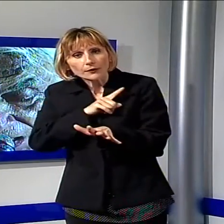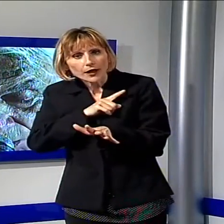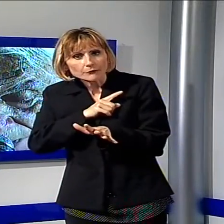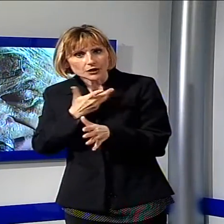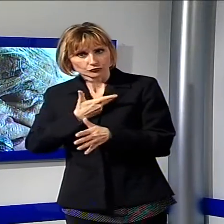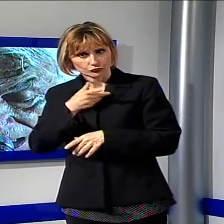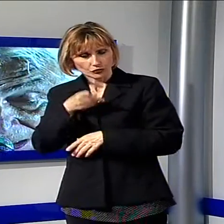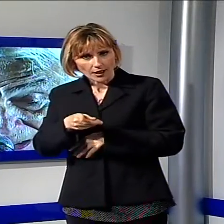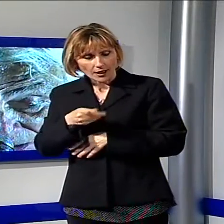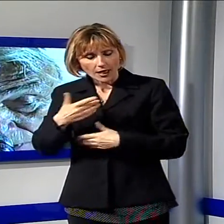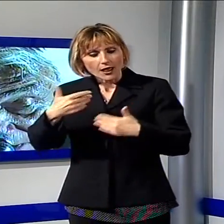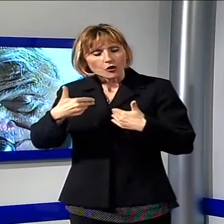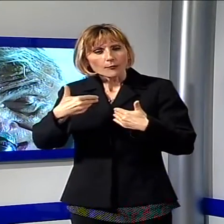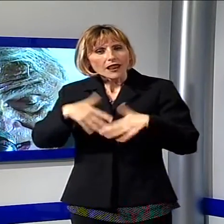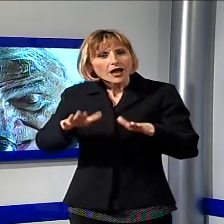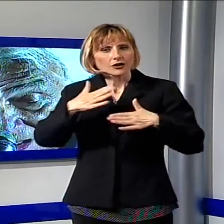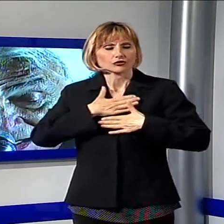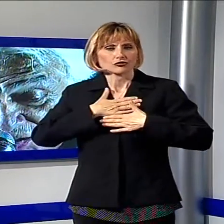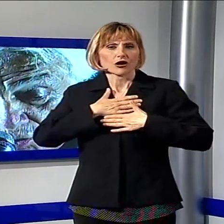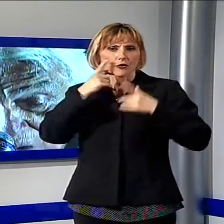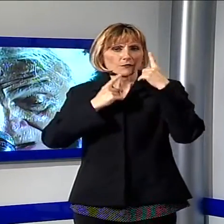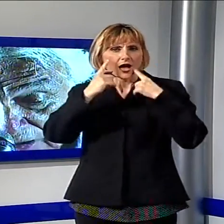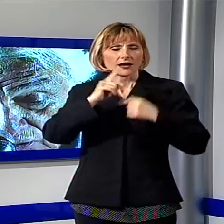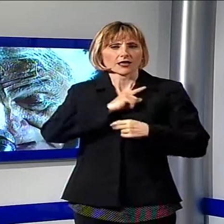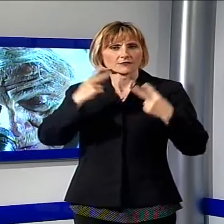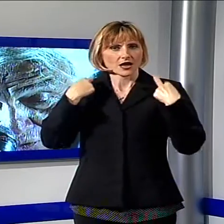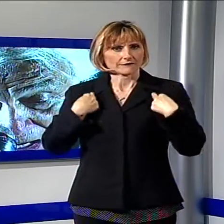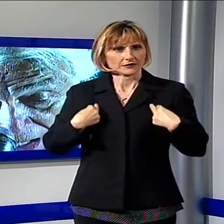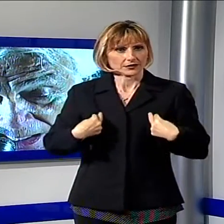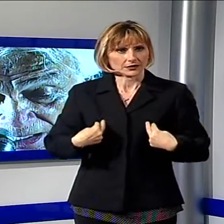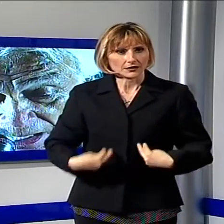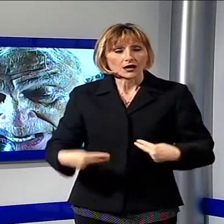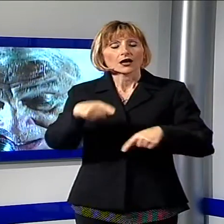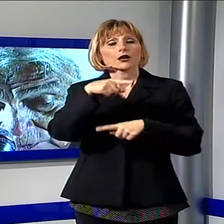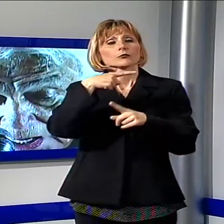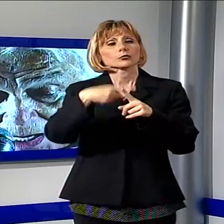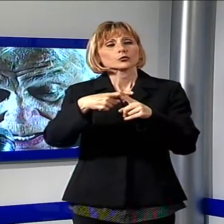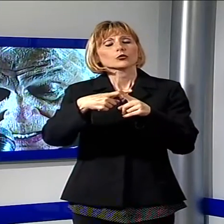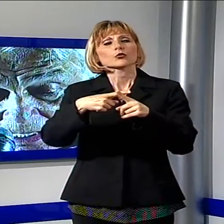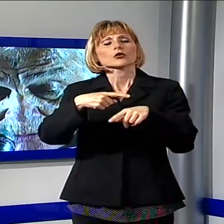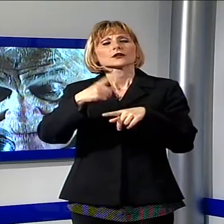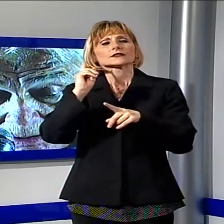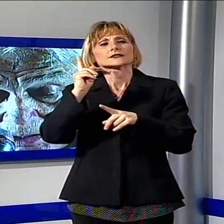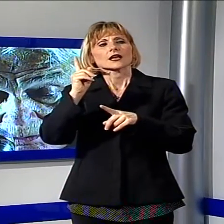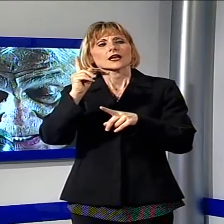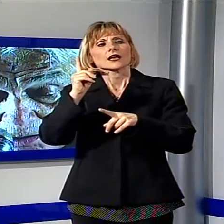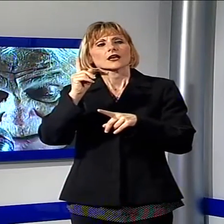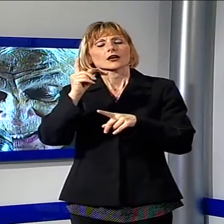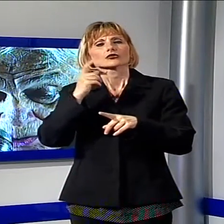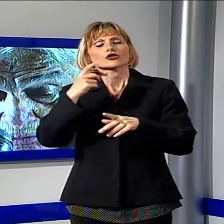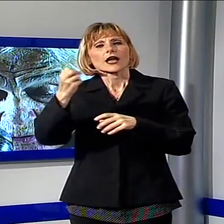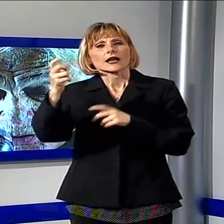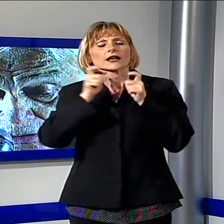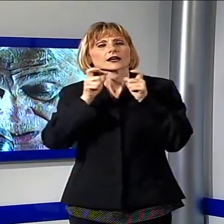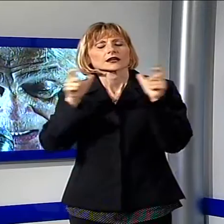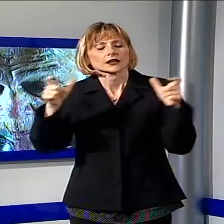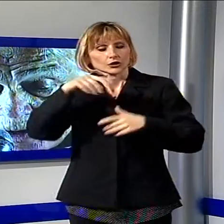lascia che io pianga sulla mia vita e suona ancora l'ora e mi squilla due volte un grido quasi